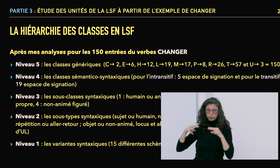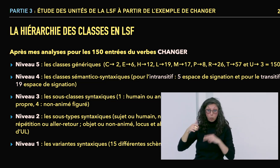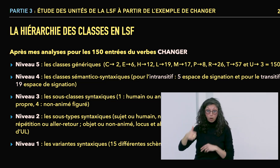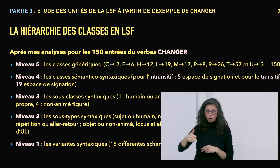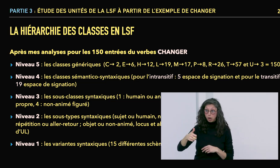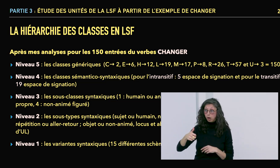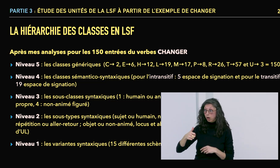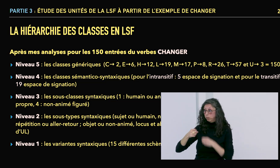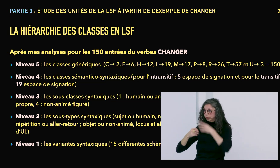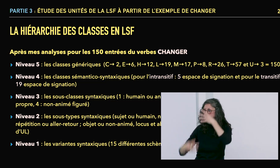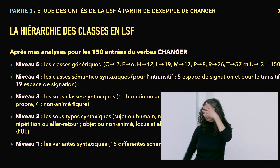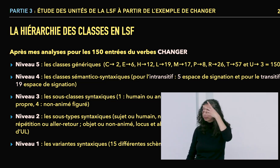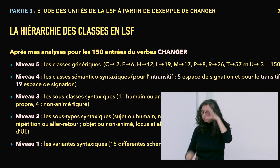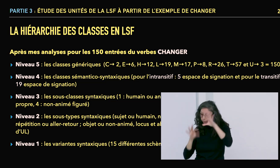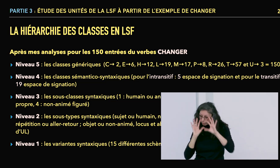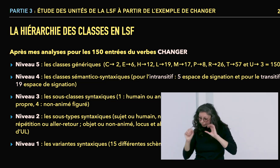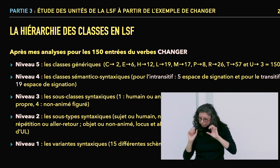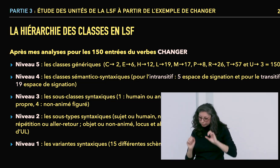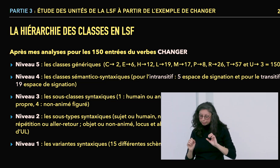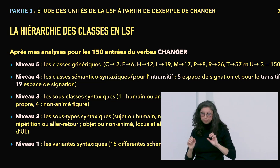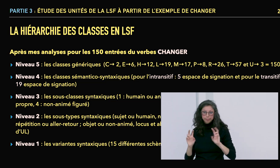le jury souhaite me poser la question sur ce sujet.